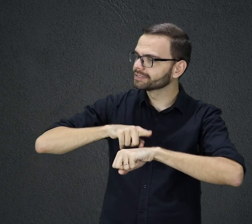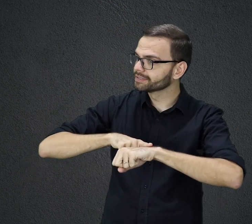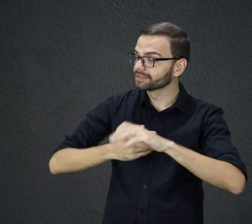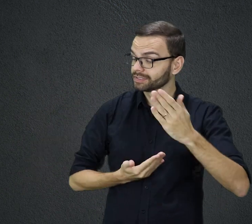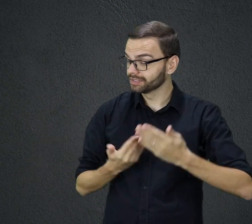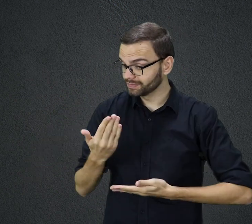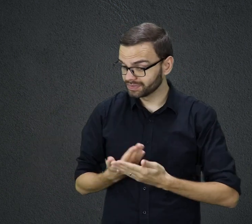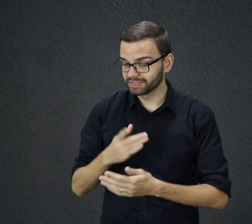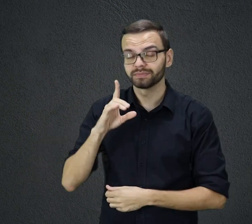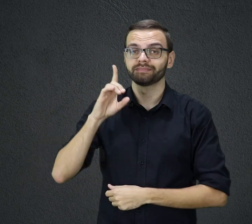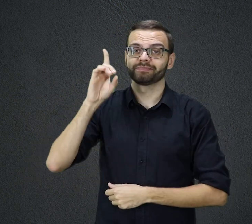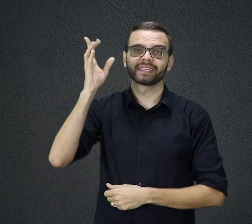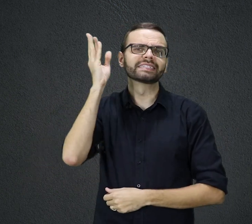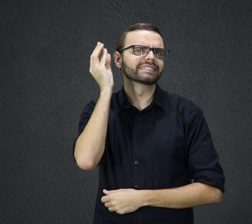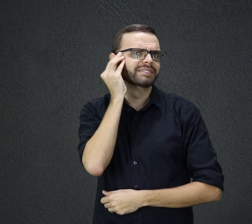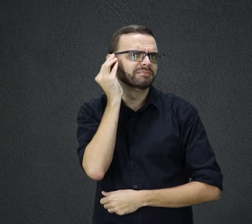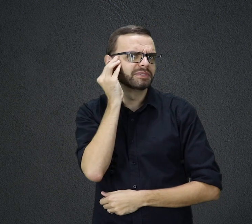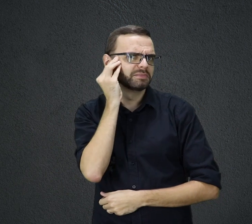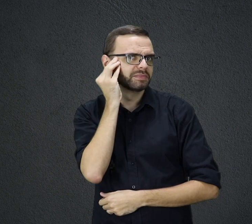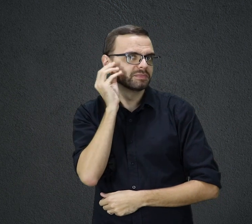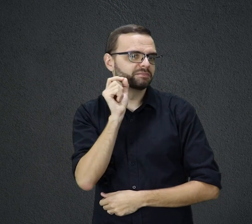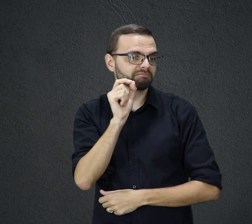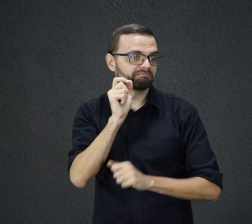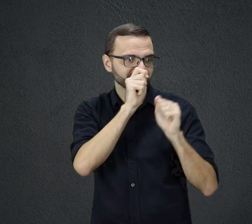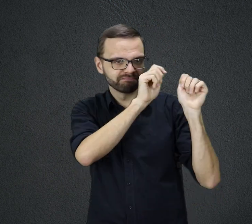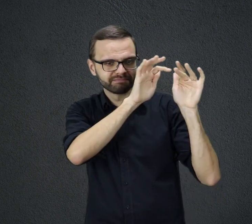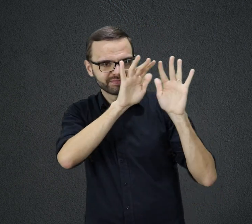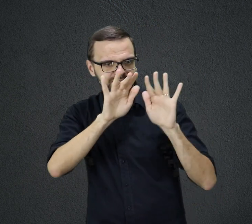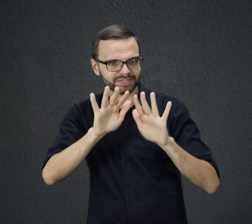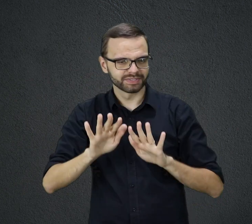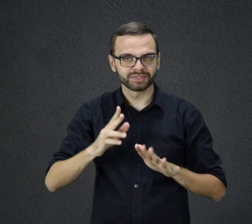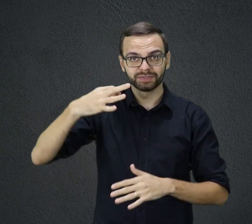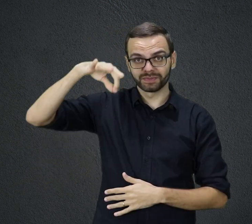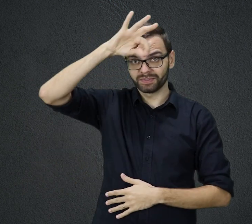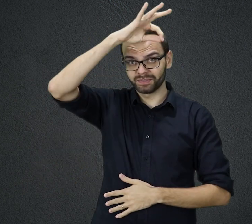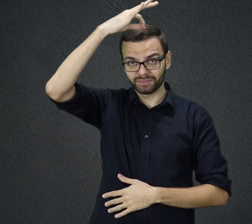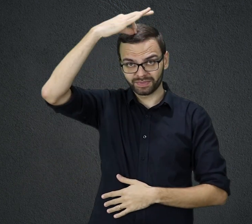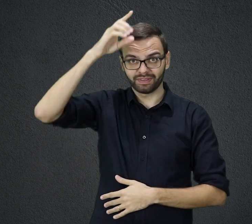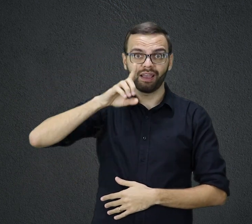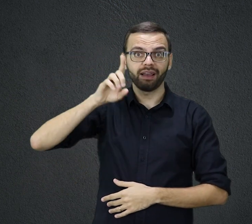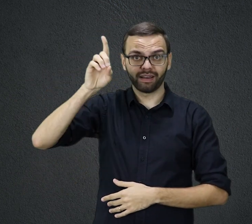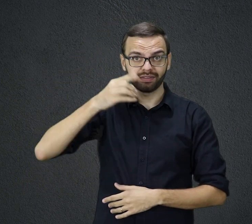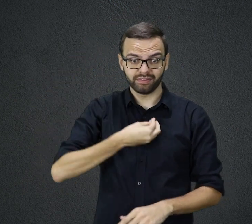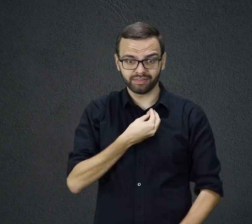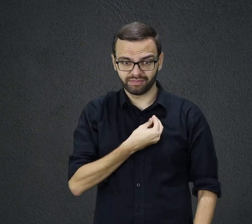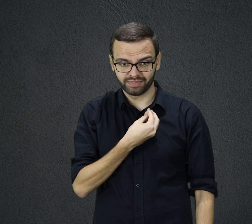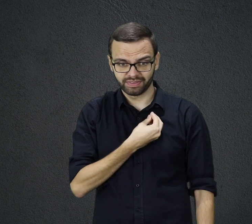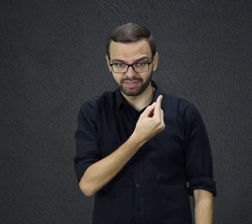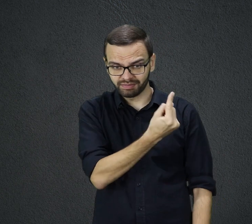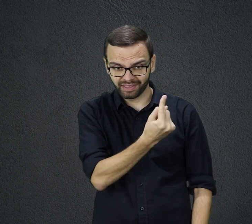experimentariam o derramamento do Espírito de Deus em suas vidas, para que também passassem a